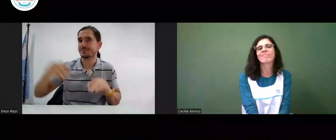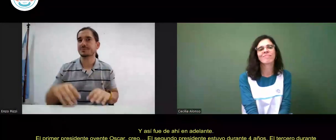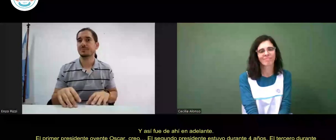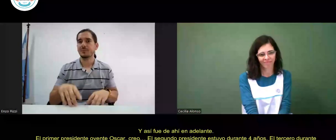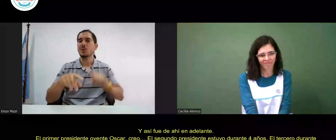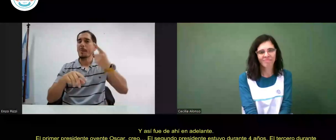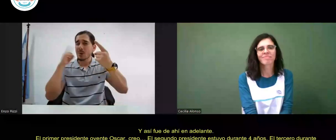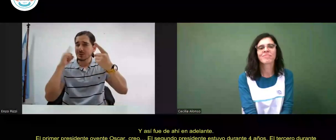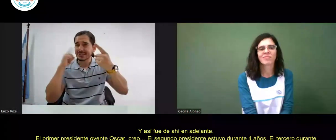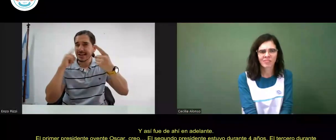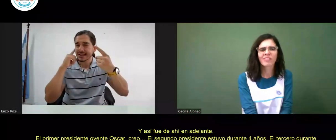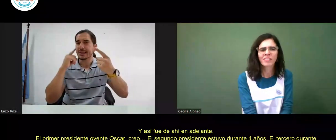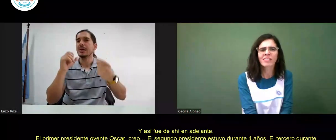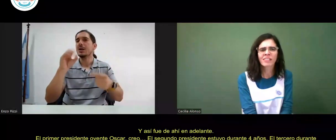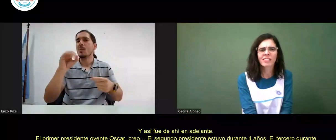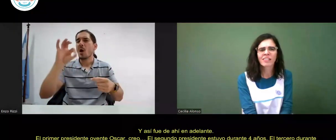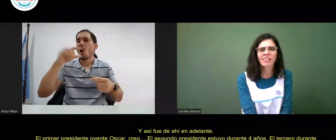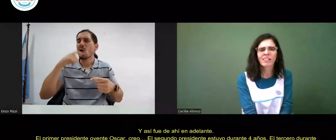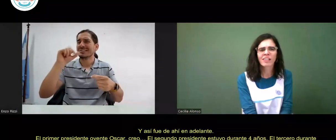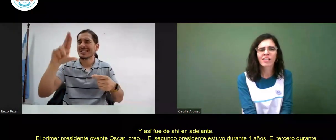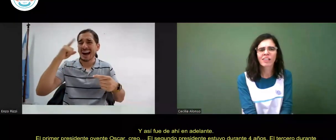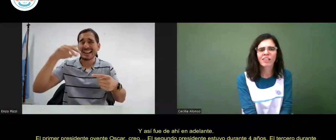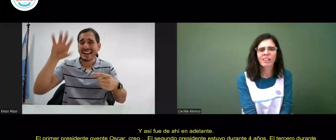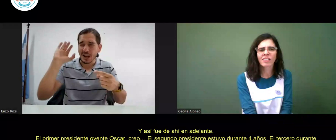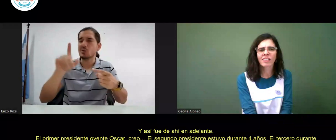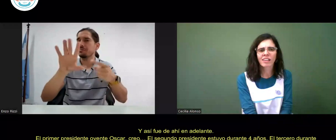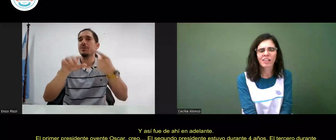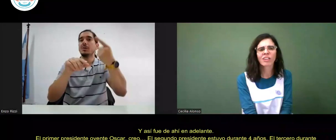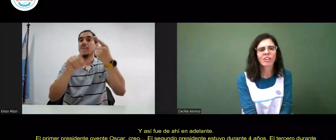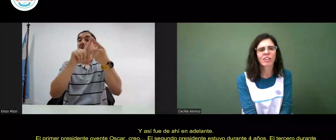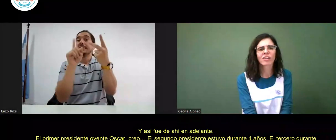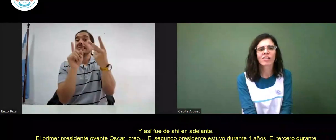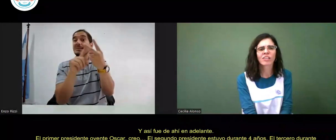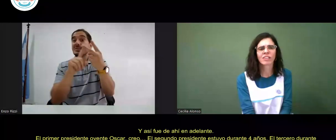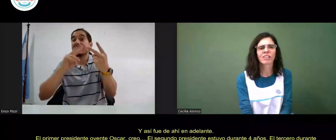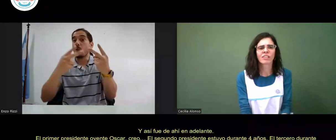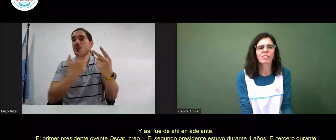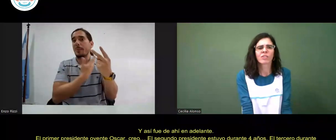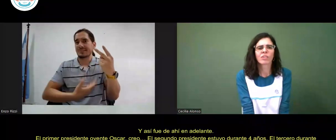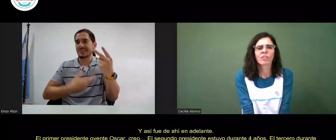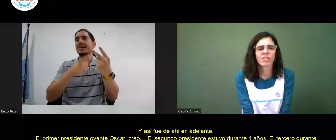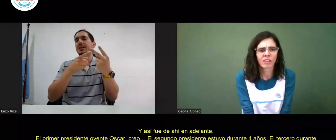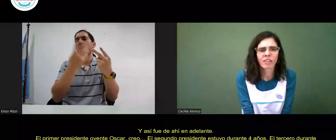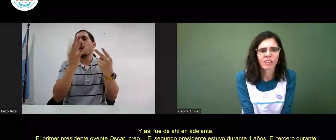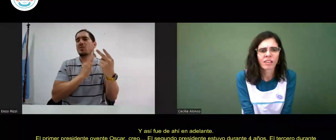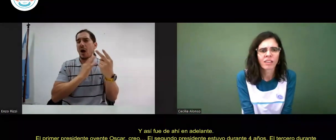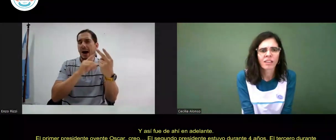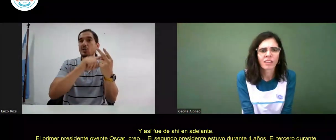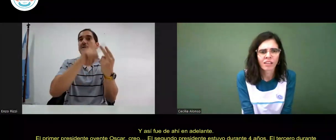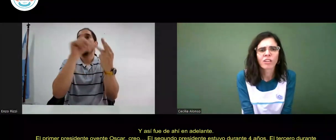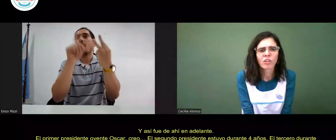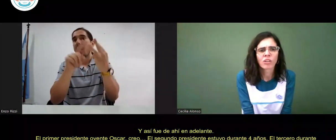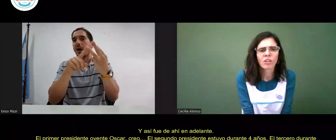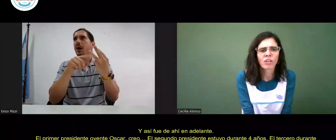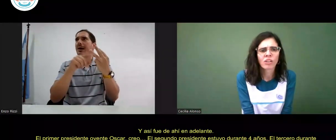oyentes y así fue de ahí en adelante el primer presidente oyente Oscar creo el segundo presidente